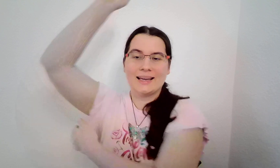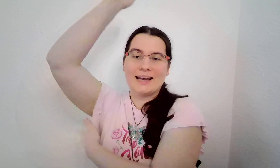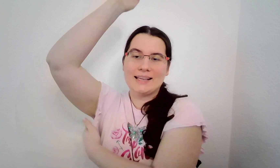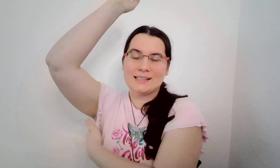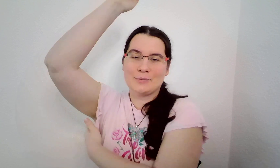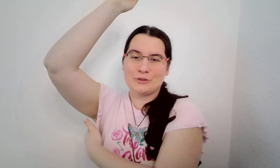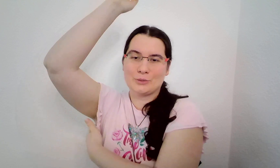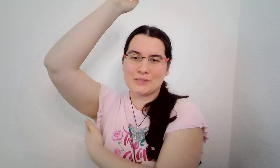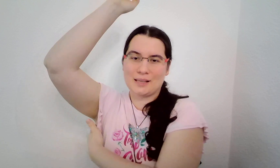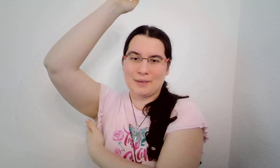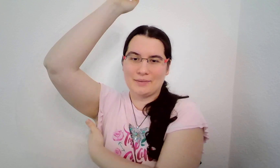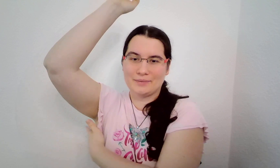Nejsem v tom sama.